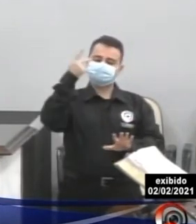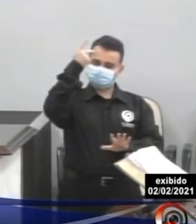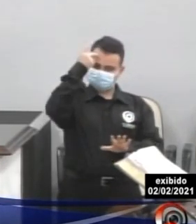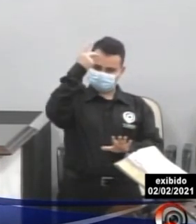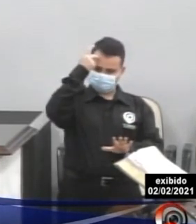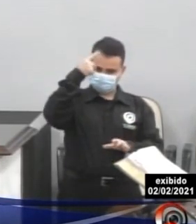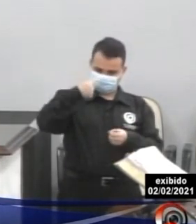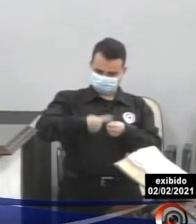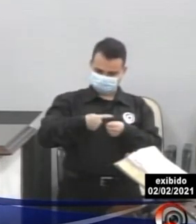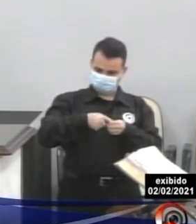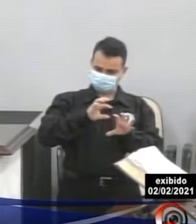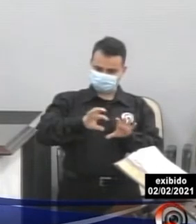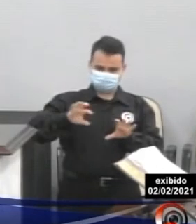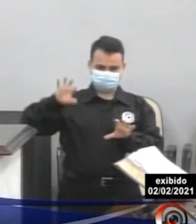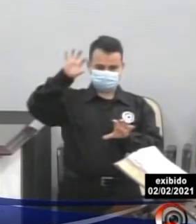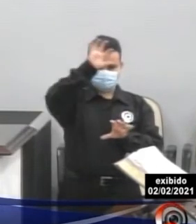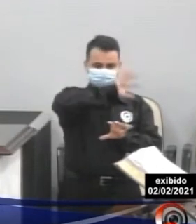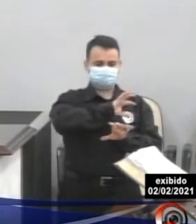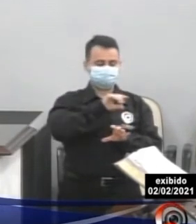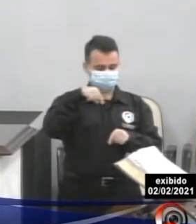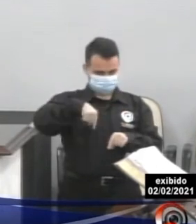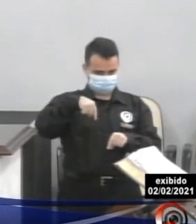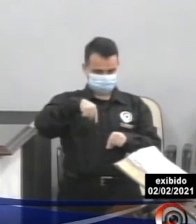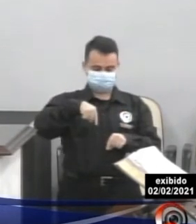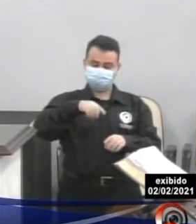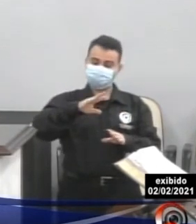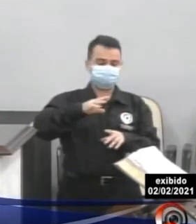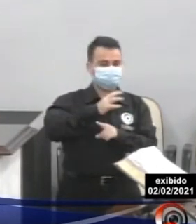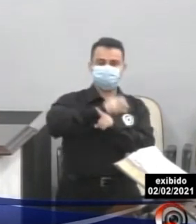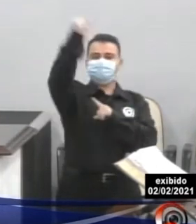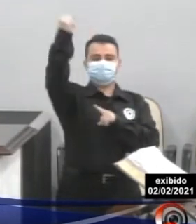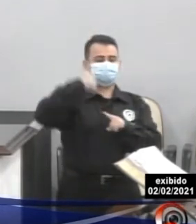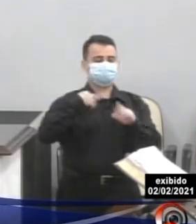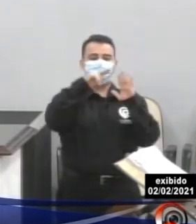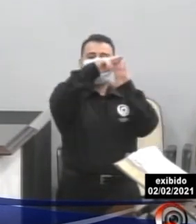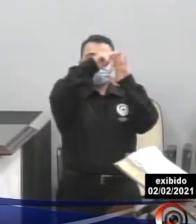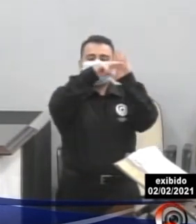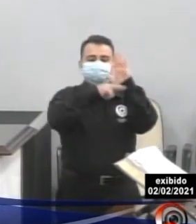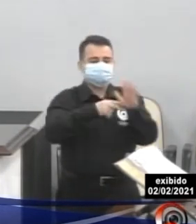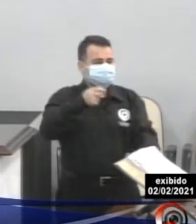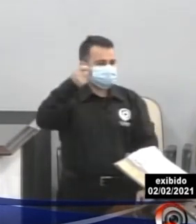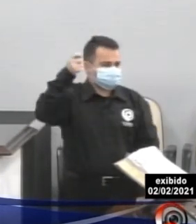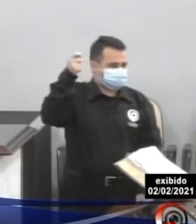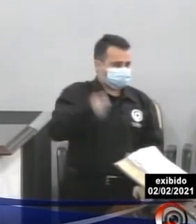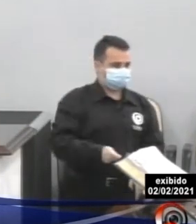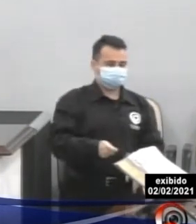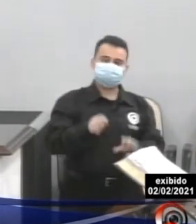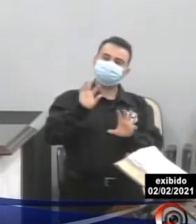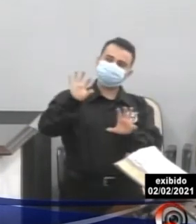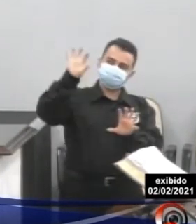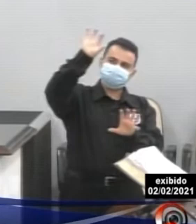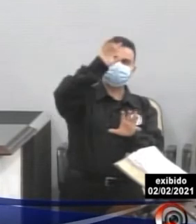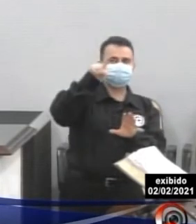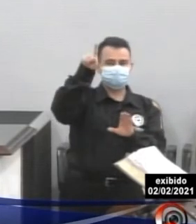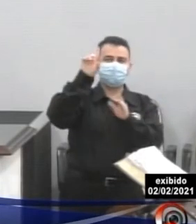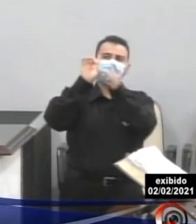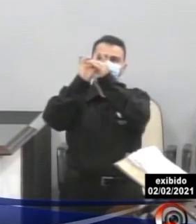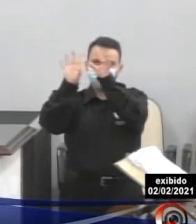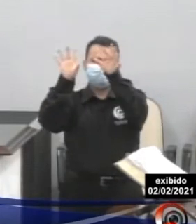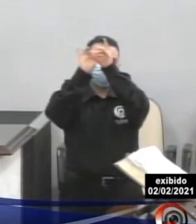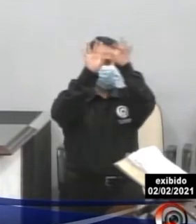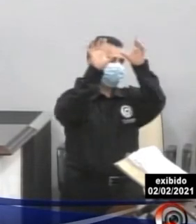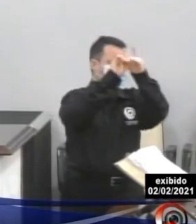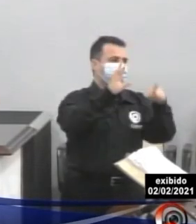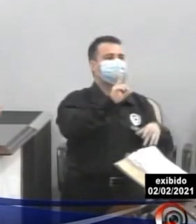restritivo para o setor de bares e restaurantes. Outros estados do Brasil trabalham, permitem o funcionamento de bares e